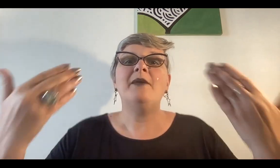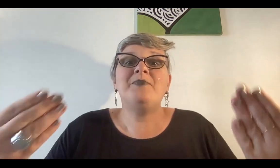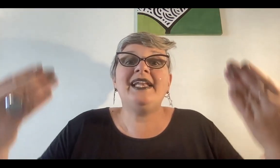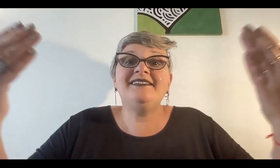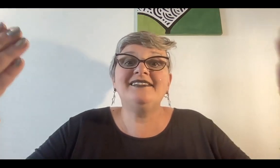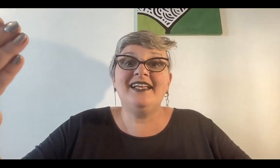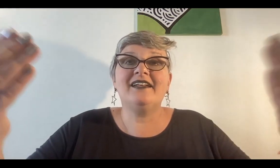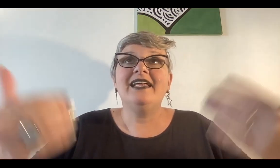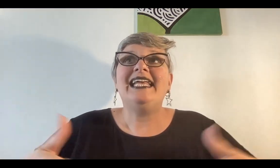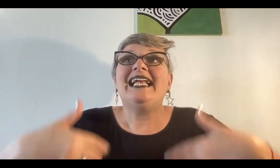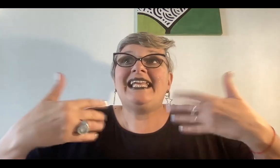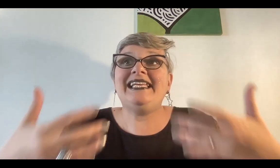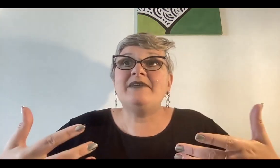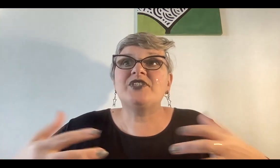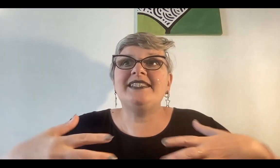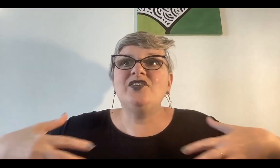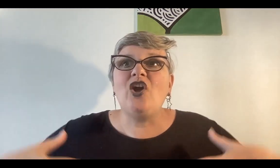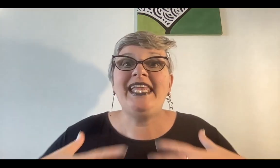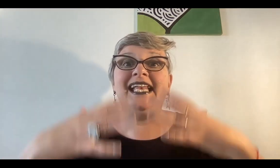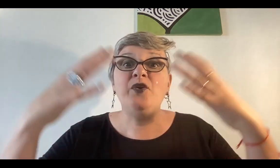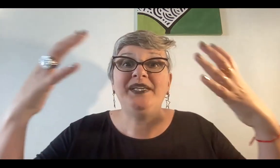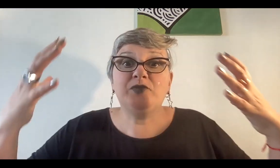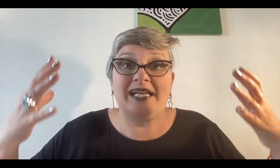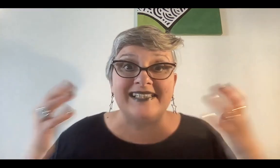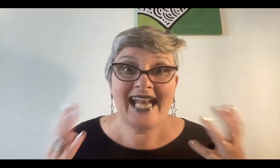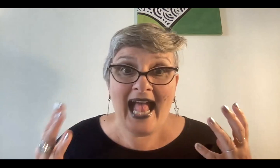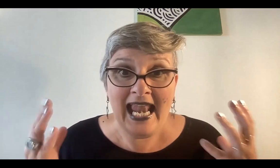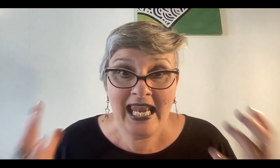para entender ¿qué estamos haciendo? ir a nuestro astral